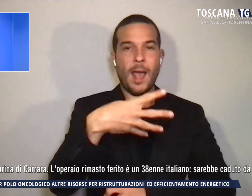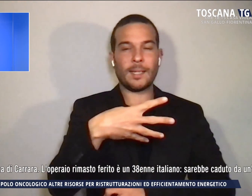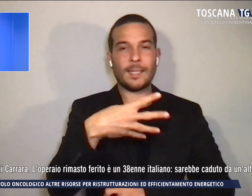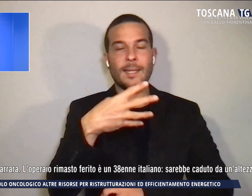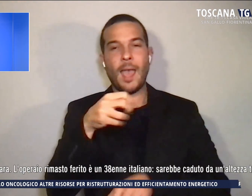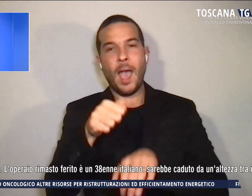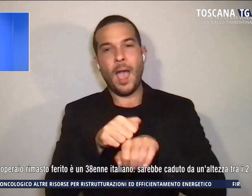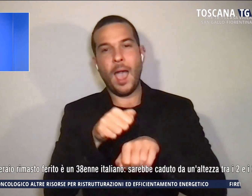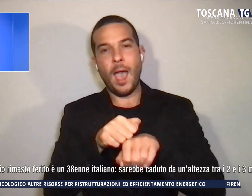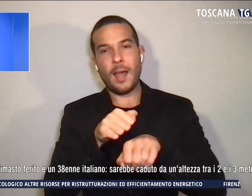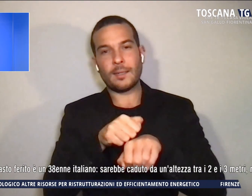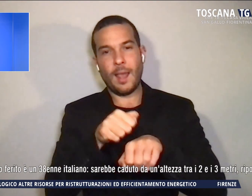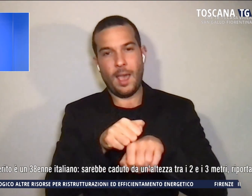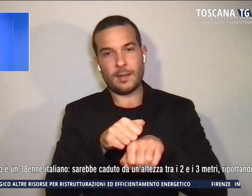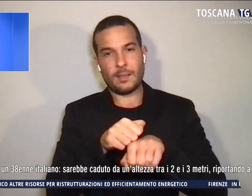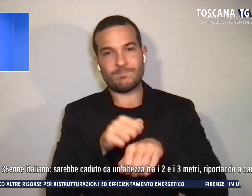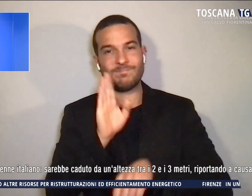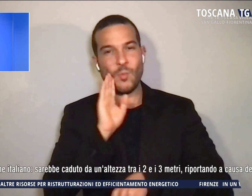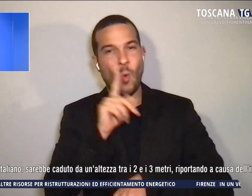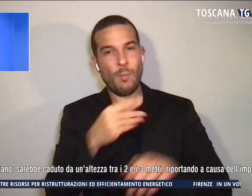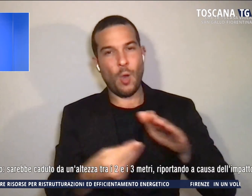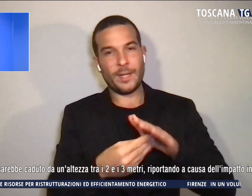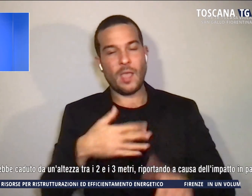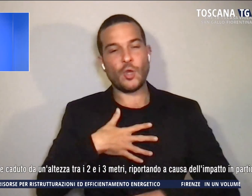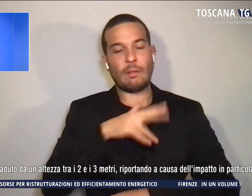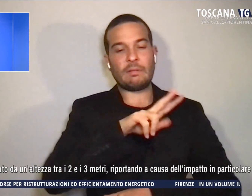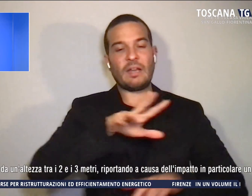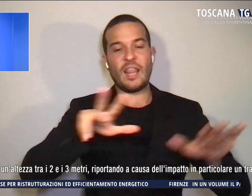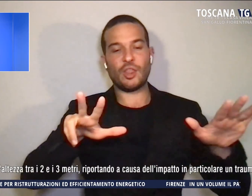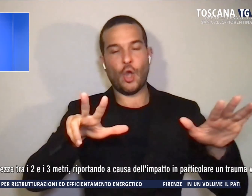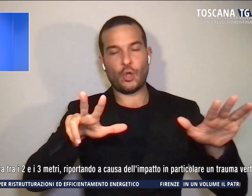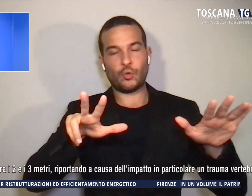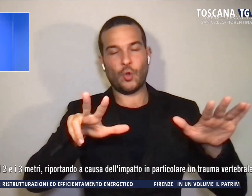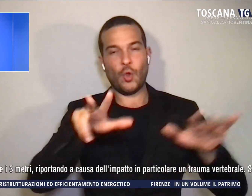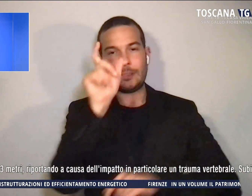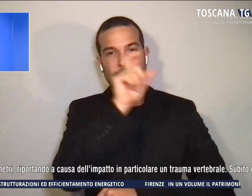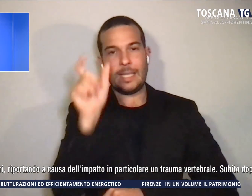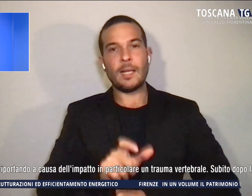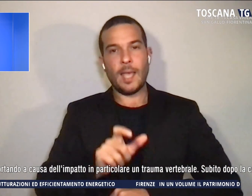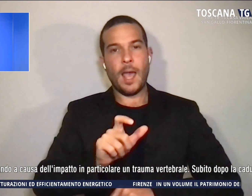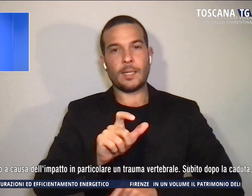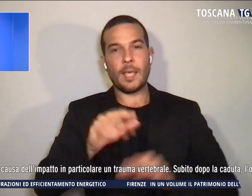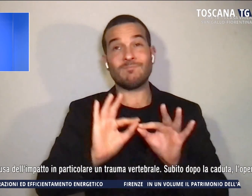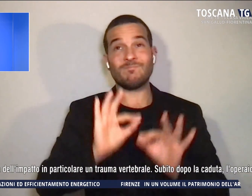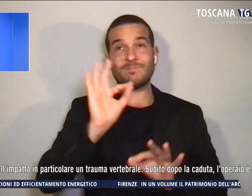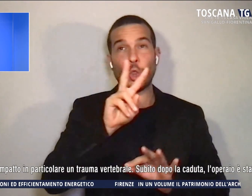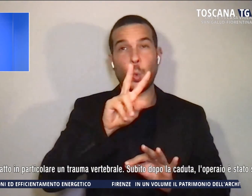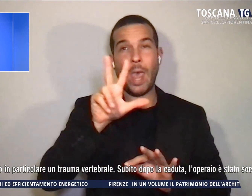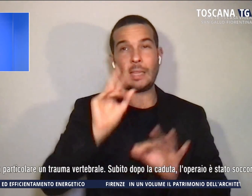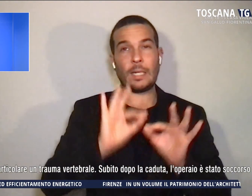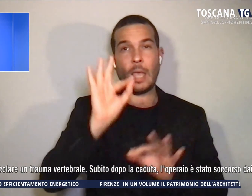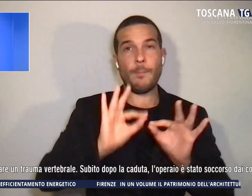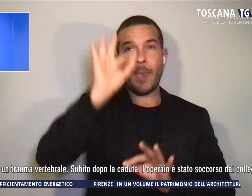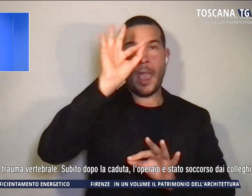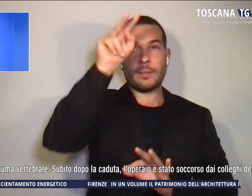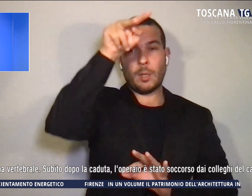è un 38enne italiano. Sarebbe caduto da un'altezza tra i 2 e i 3 metri, riportando,